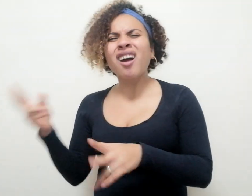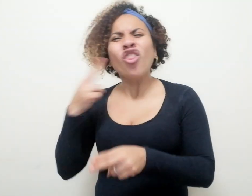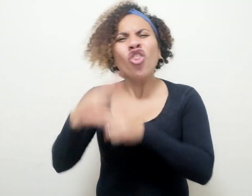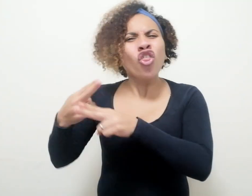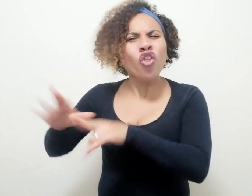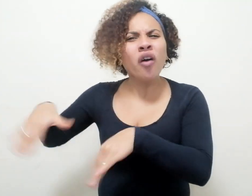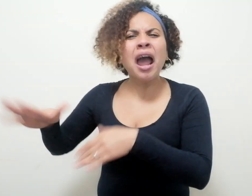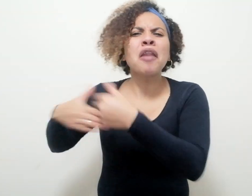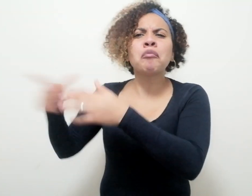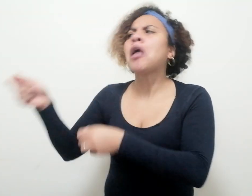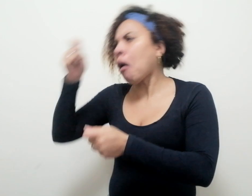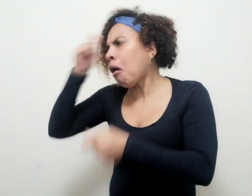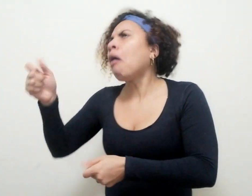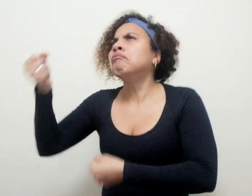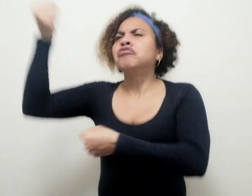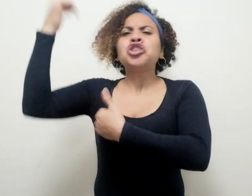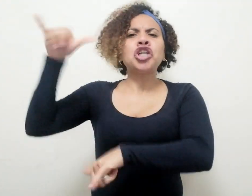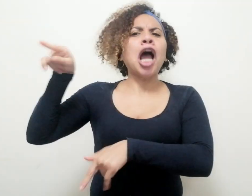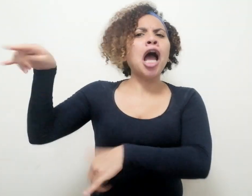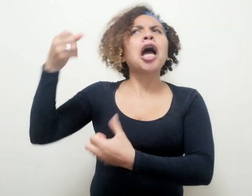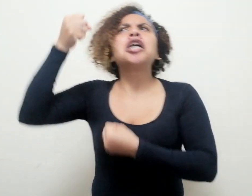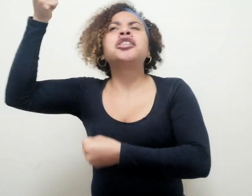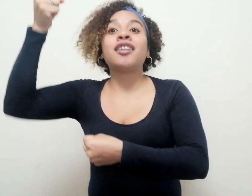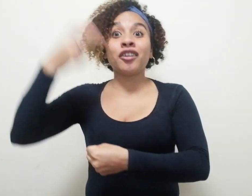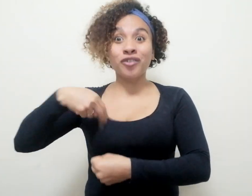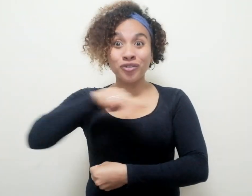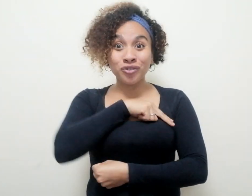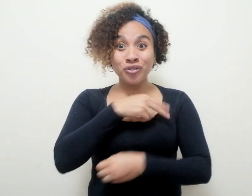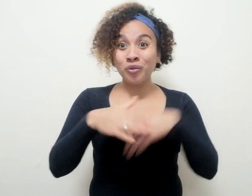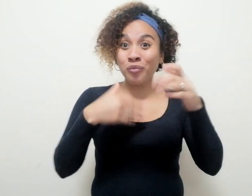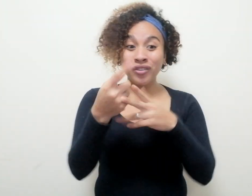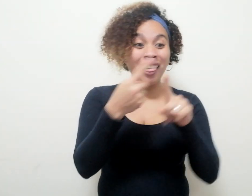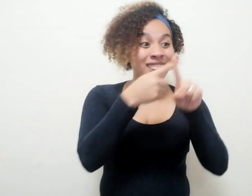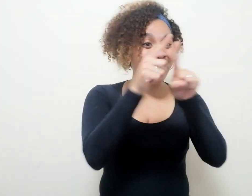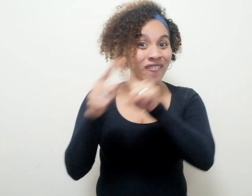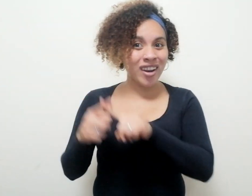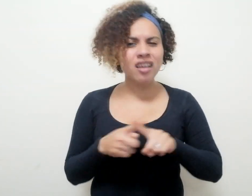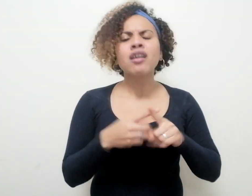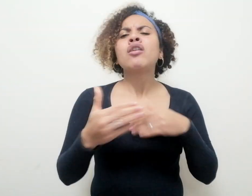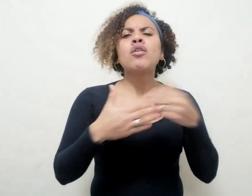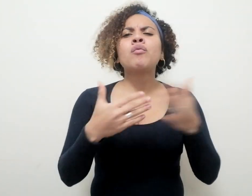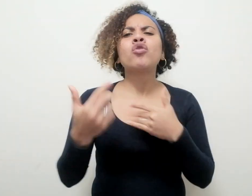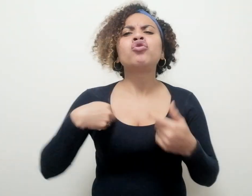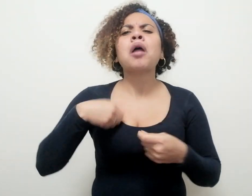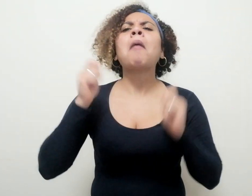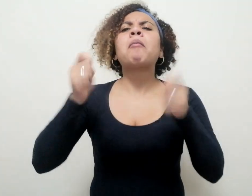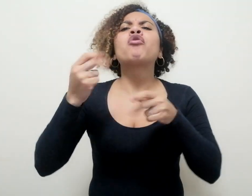monumentos, y nosotros, a pesar de nuestras diferencias, nos llamamos latinoamericanos.